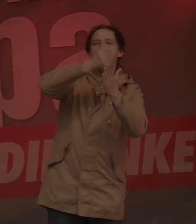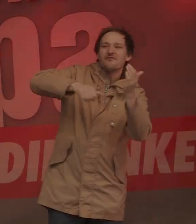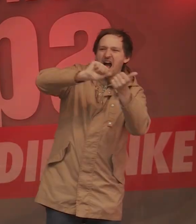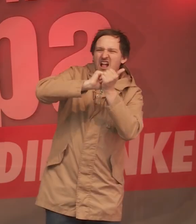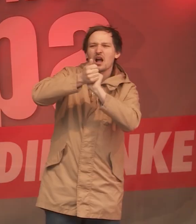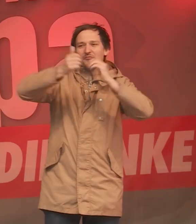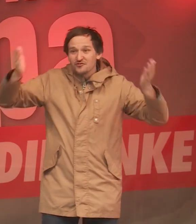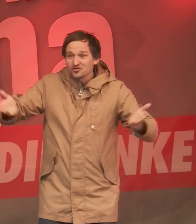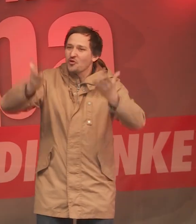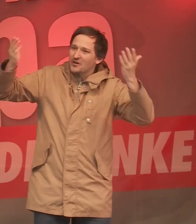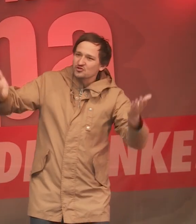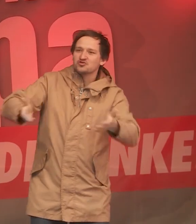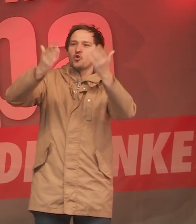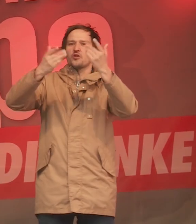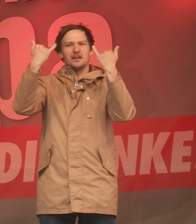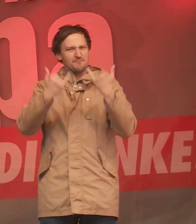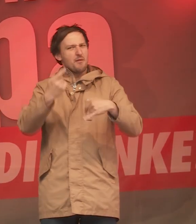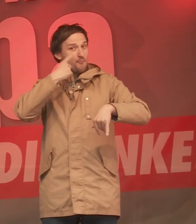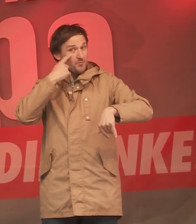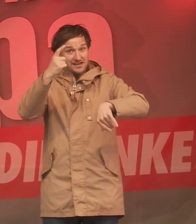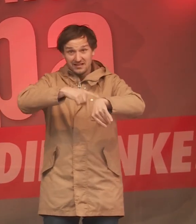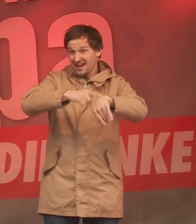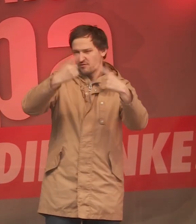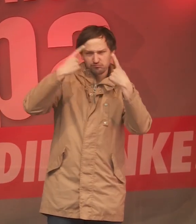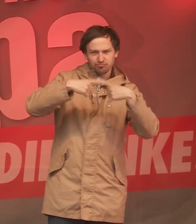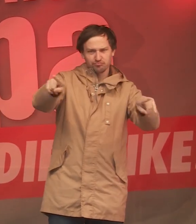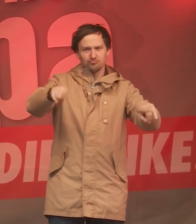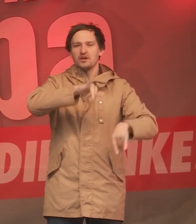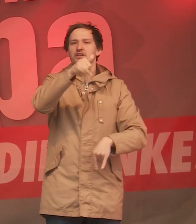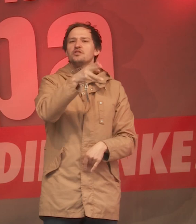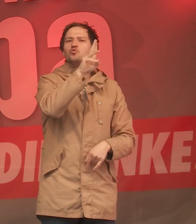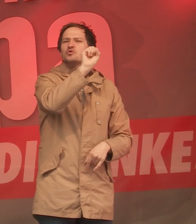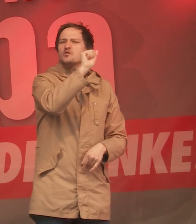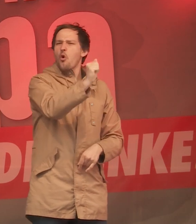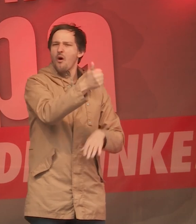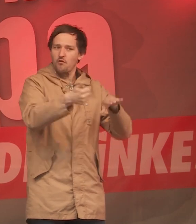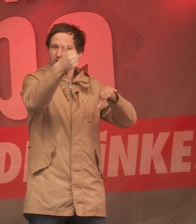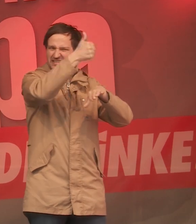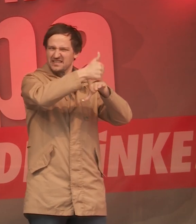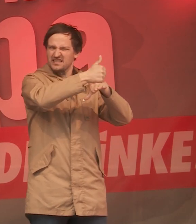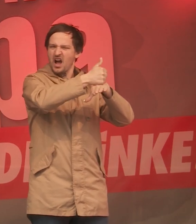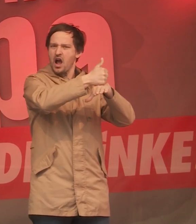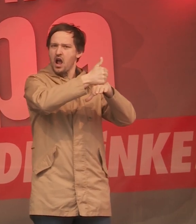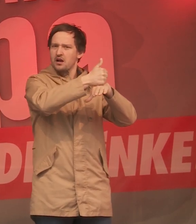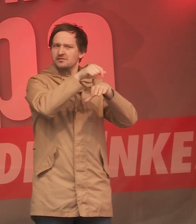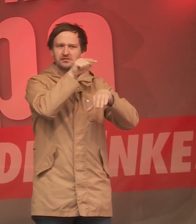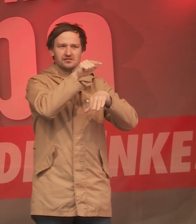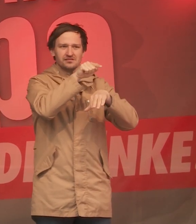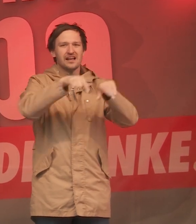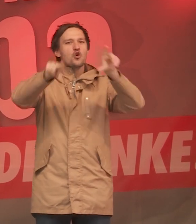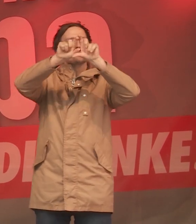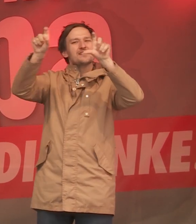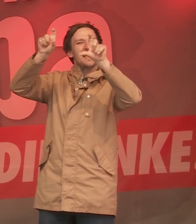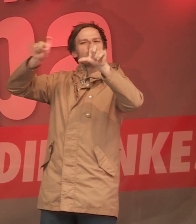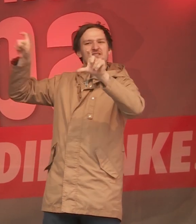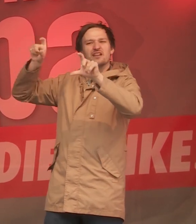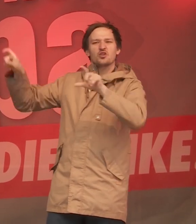Es ist da schon eine sonderbare Zeit, in dem ein Juso-Vorsitzender, der etwas am Lack einiger Konzerne